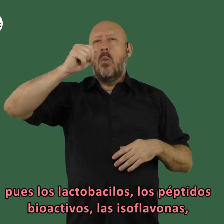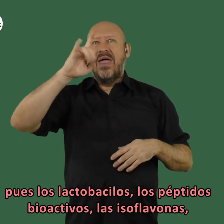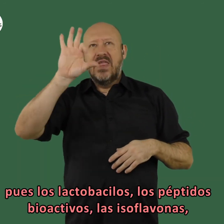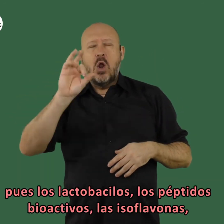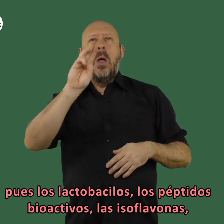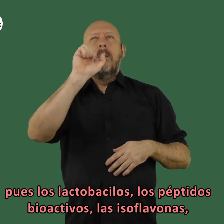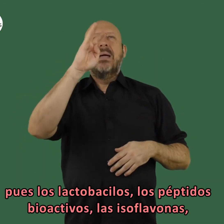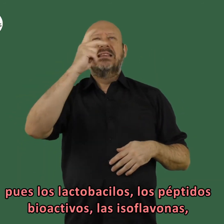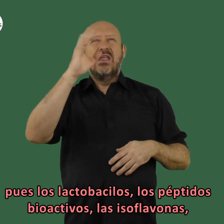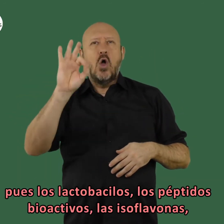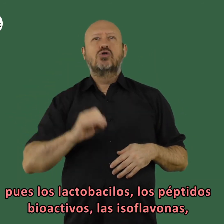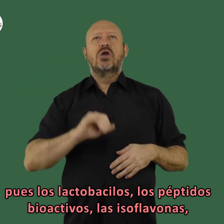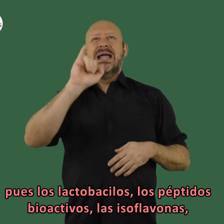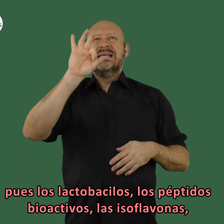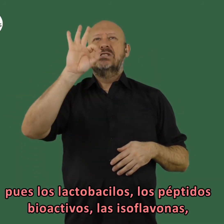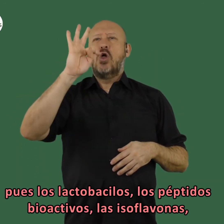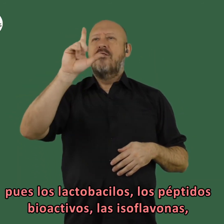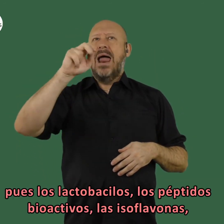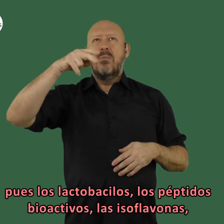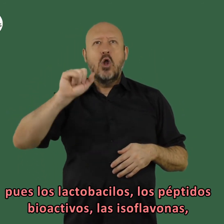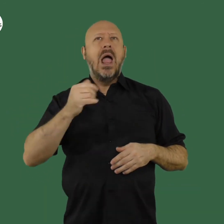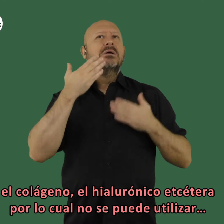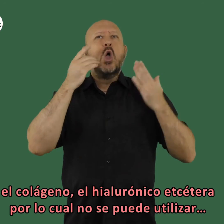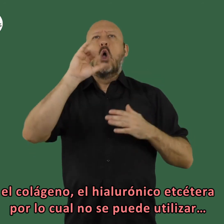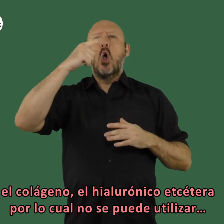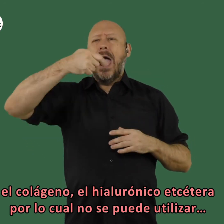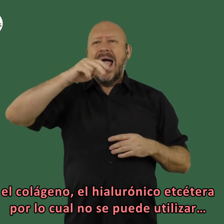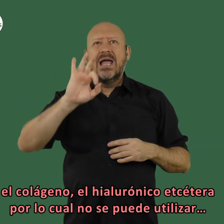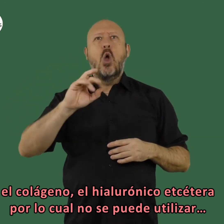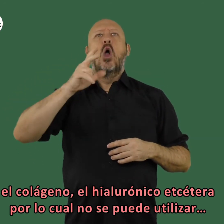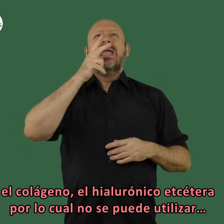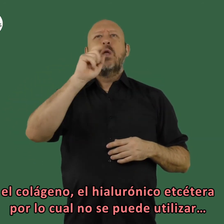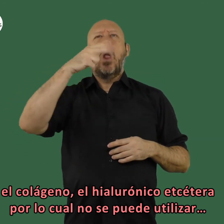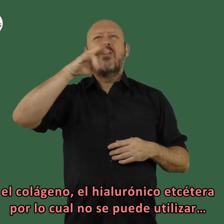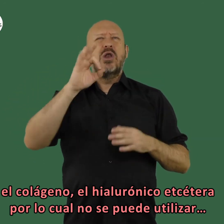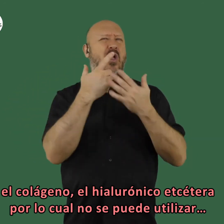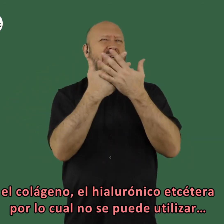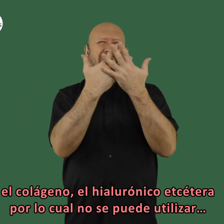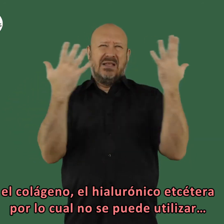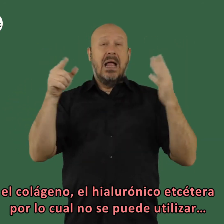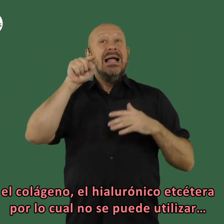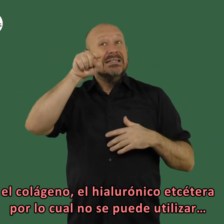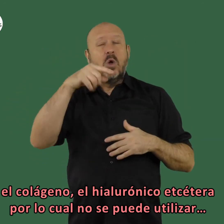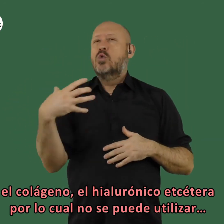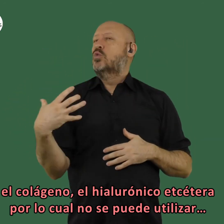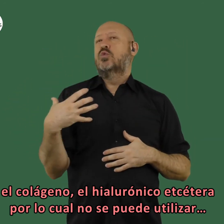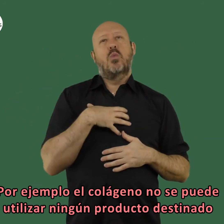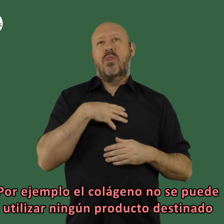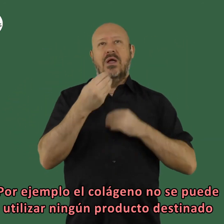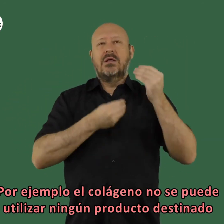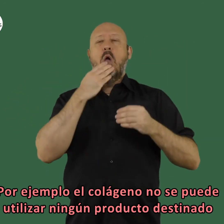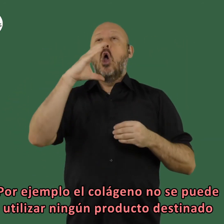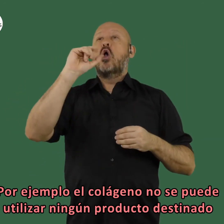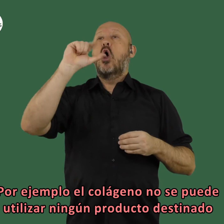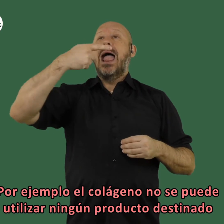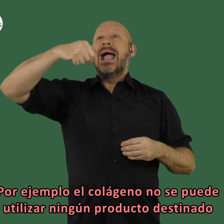los lactobacilos los pérdidos biactivos las isoflavonas el colágeno el hialurónico etcétera por lo cual no se puede utilizar